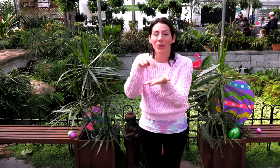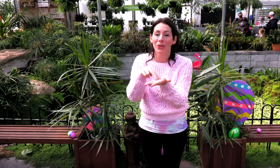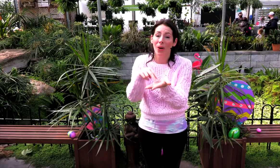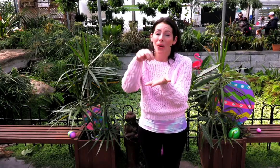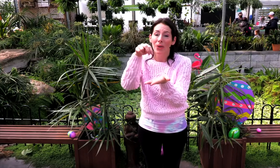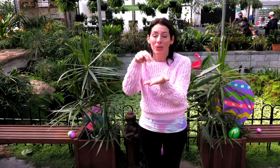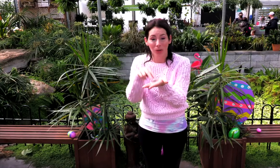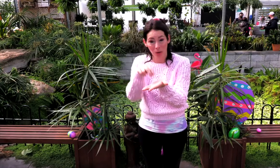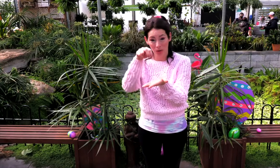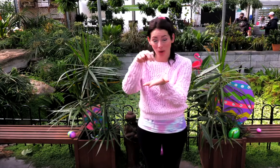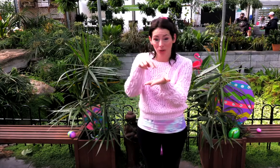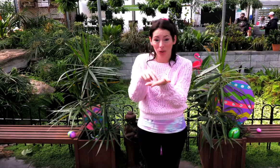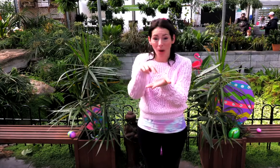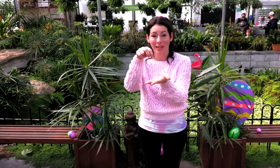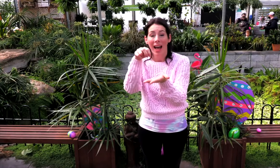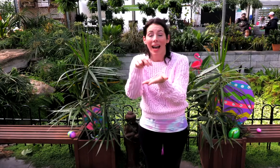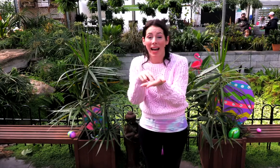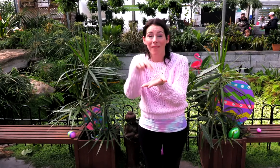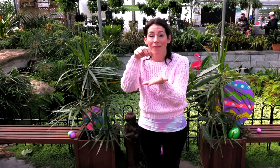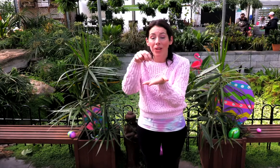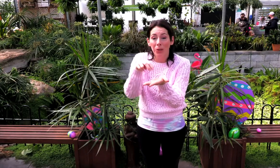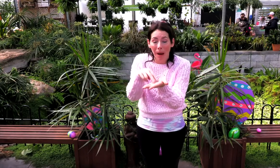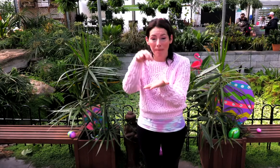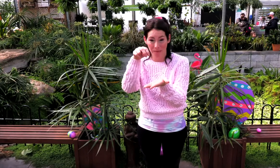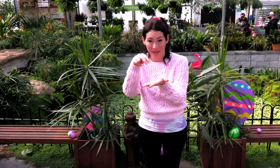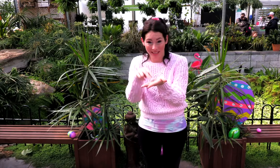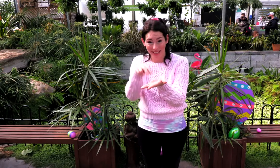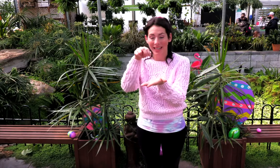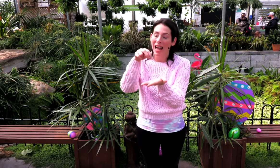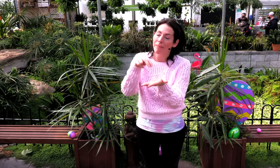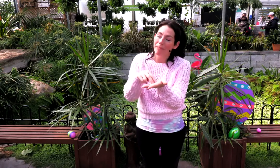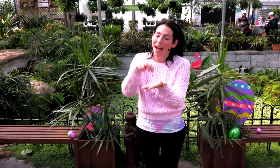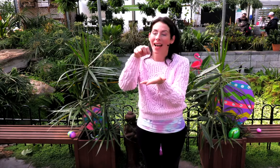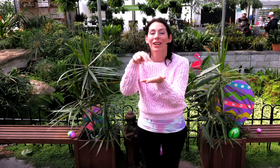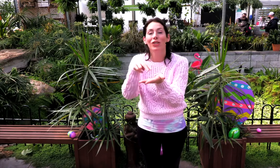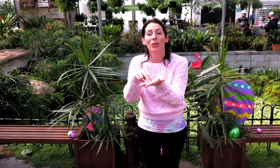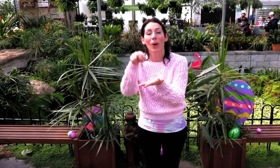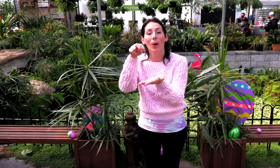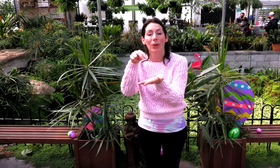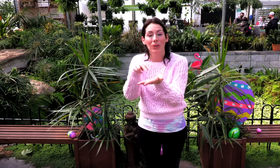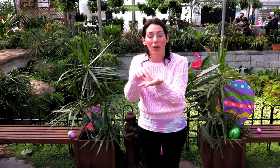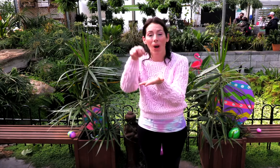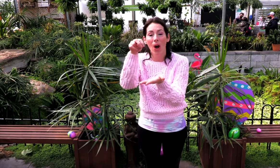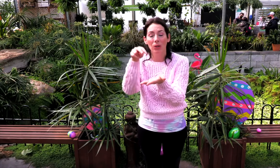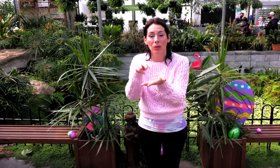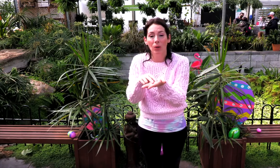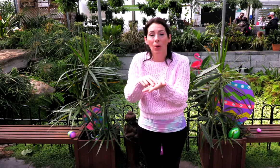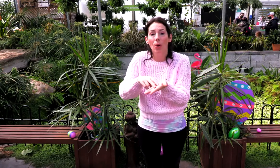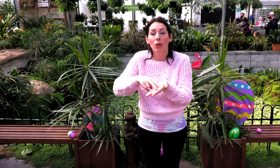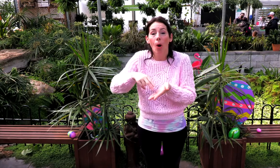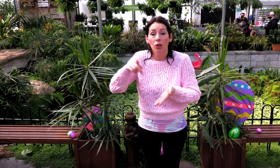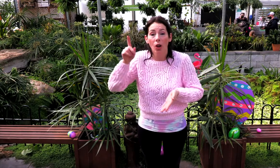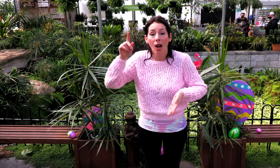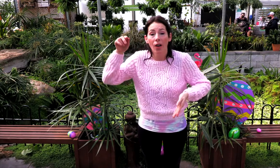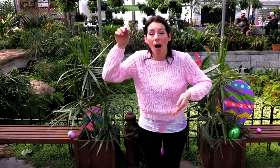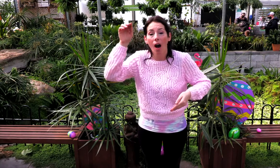saute, saute, saute, Réveille-toi, petit lapin, saute, saute, saute, On se rendors.